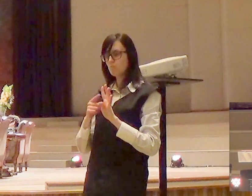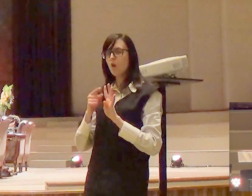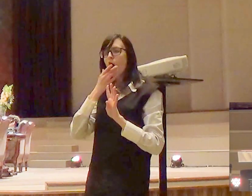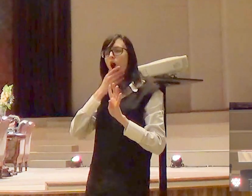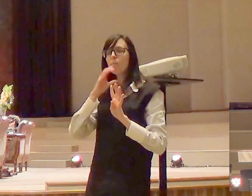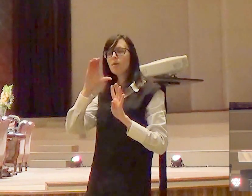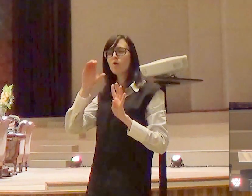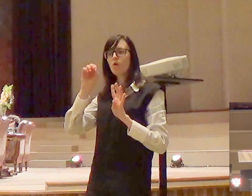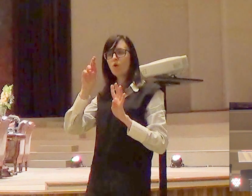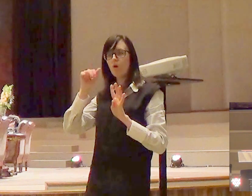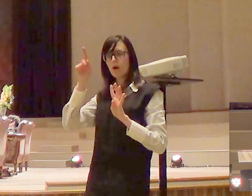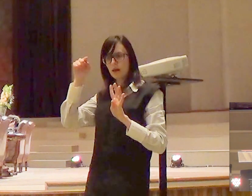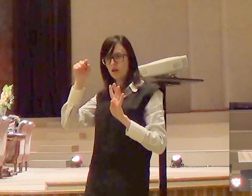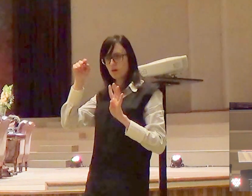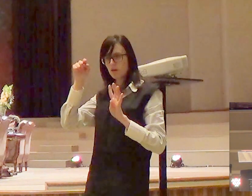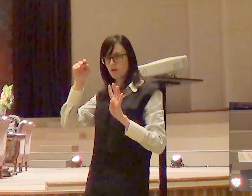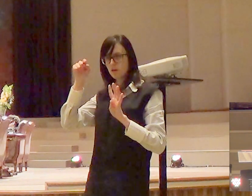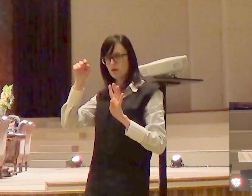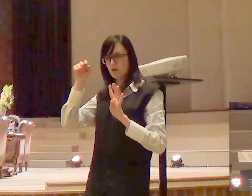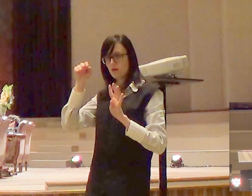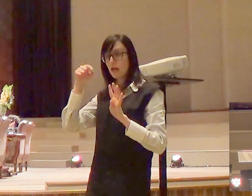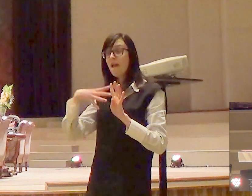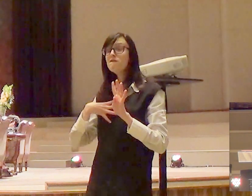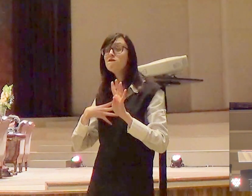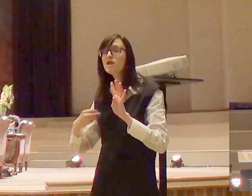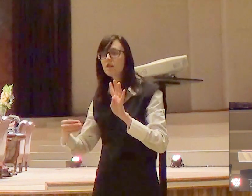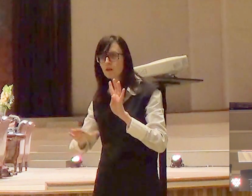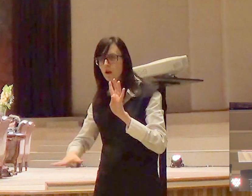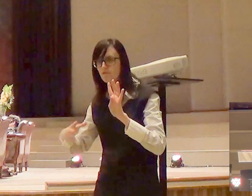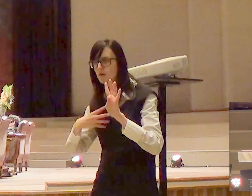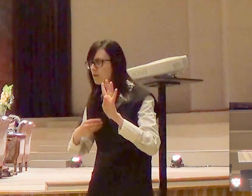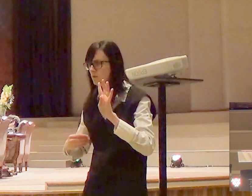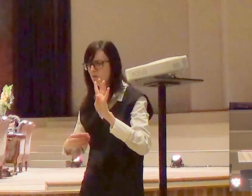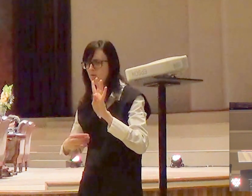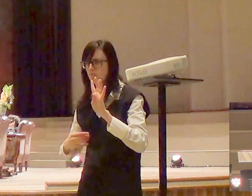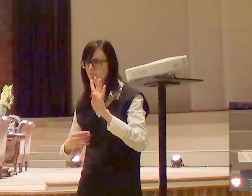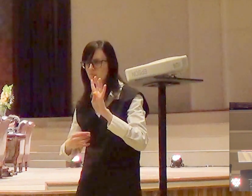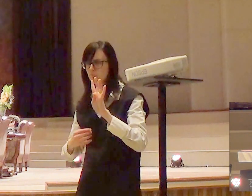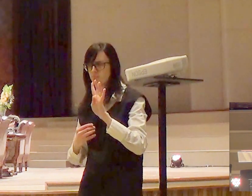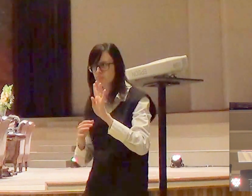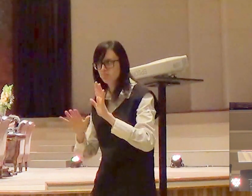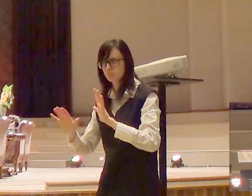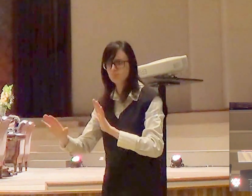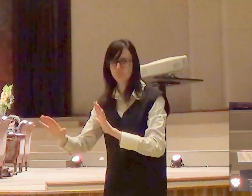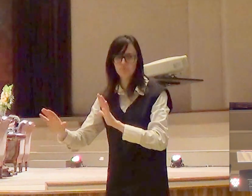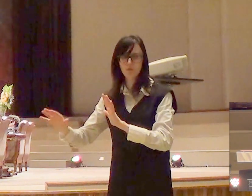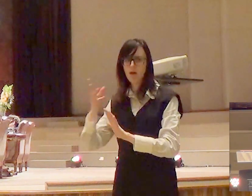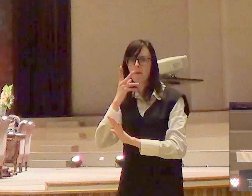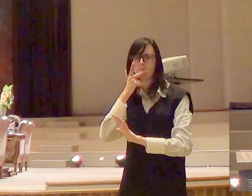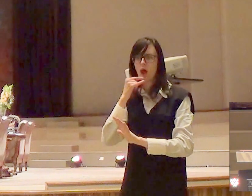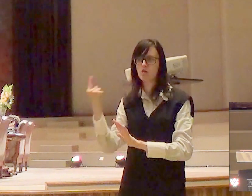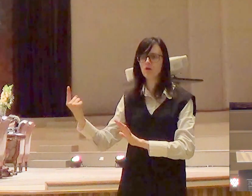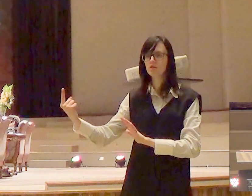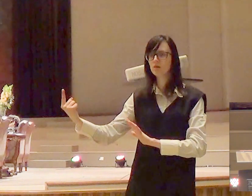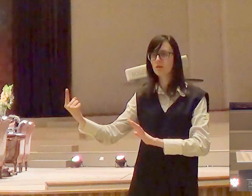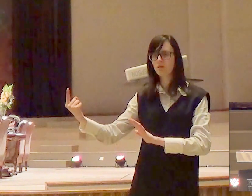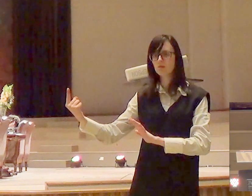não ficaram com seu pai eu acho tremendo isso porque às vezes a gente fica